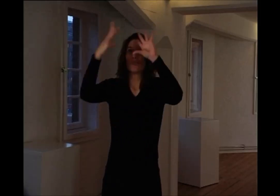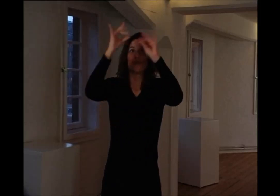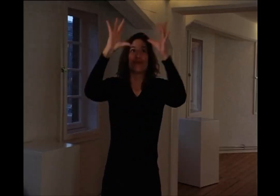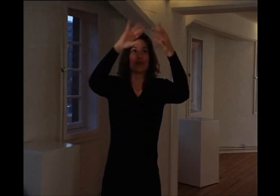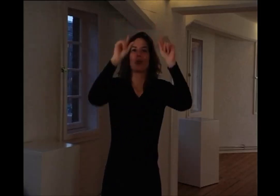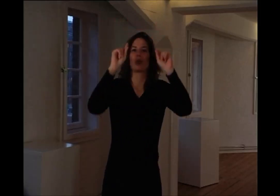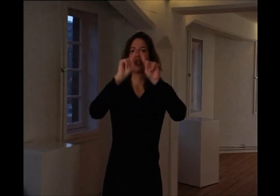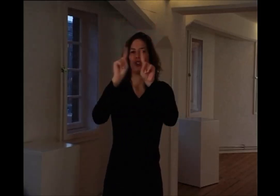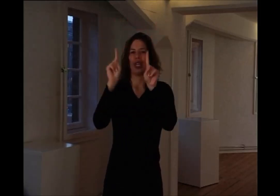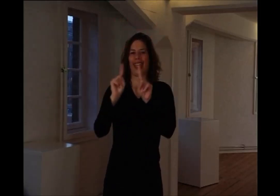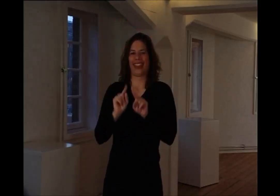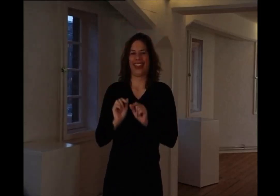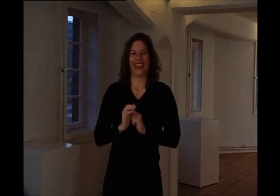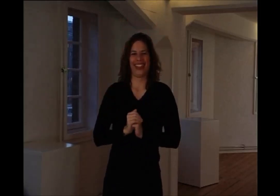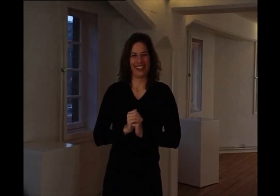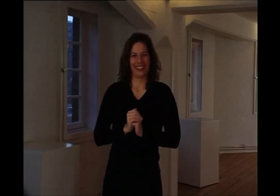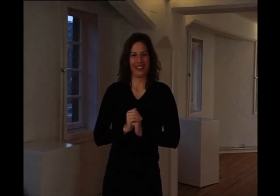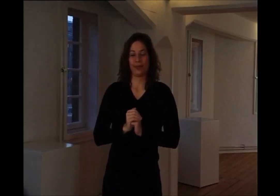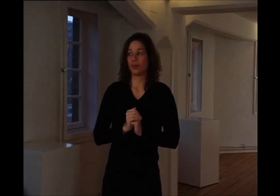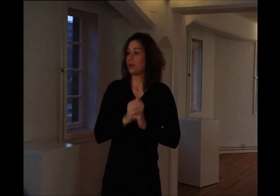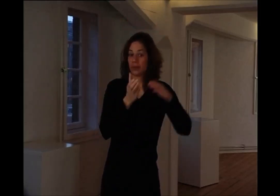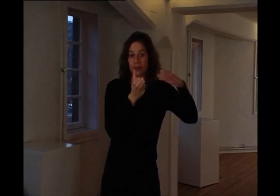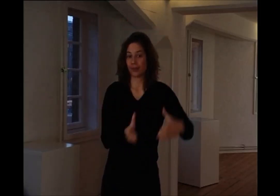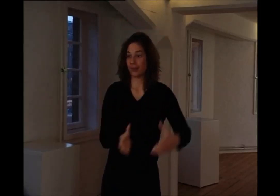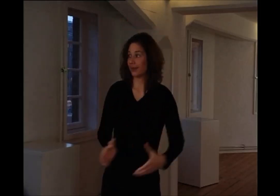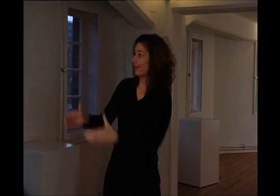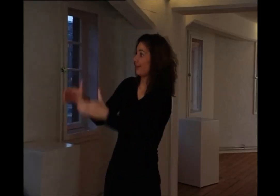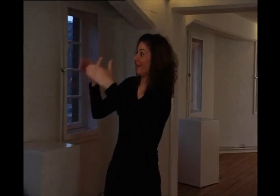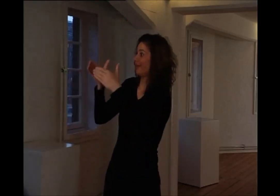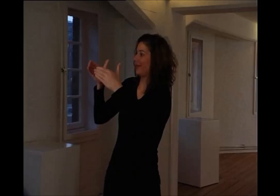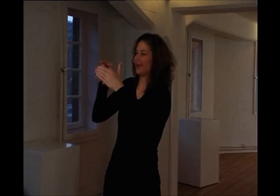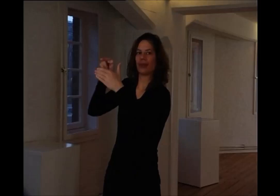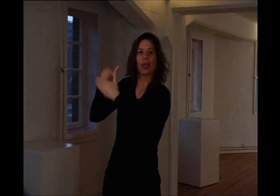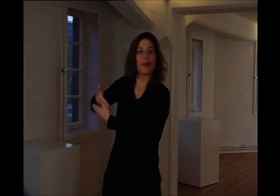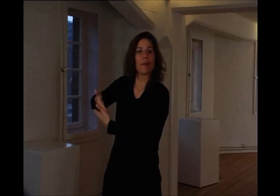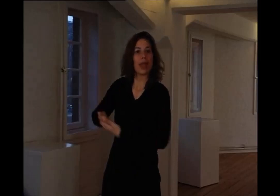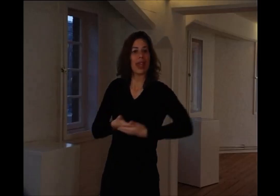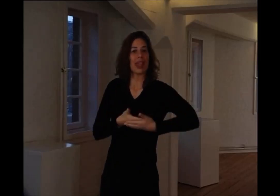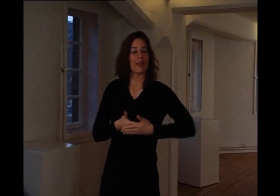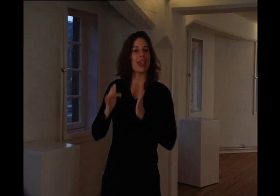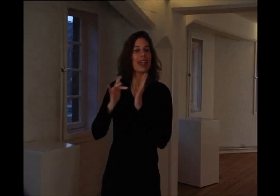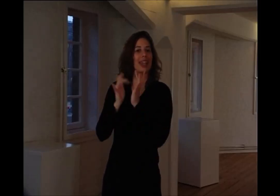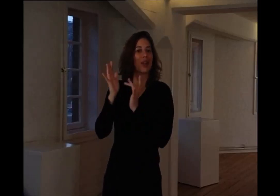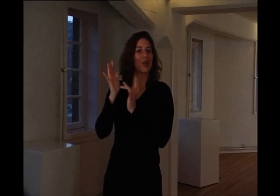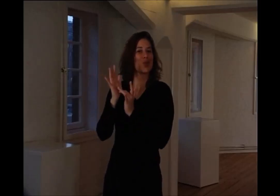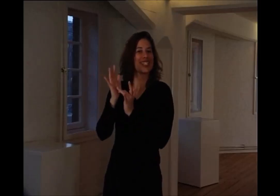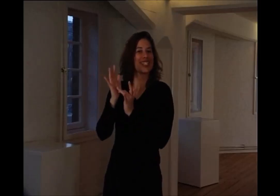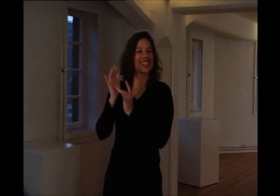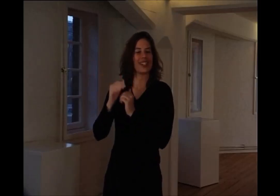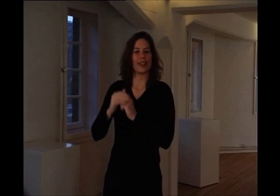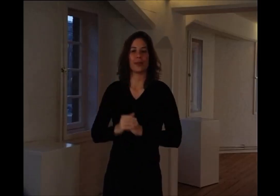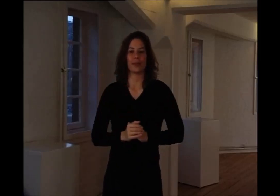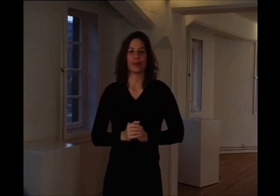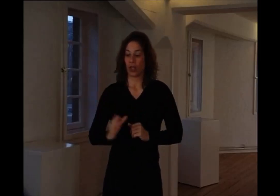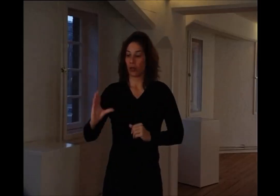Gibt es halt so Gebärden wie dieses hier, das bedeutet Stern, und gibt es andere Gebärden, das ist das Baby, so wie dies gerade eben ist, das Jesus